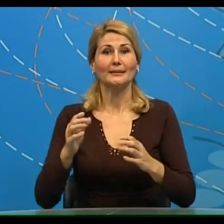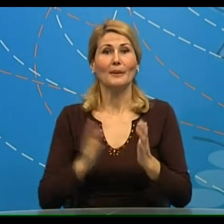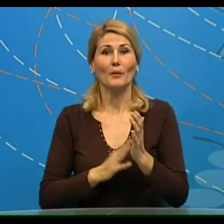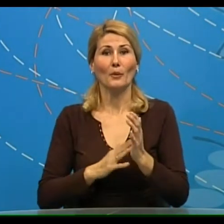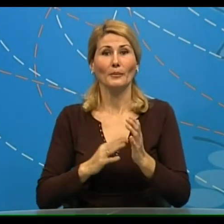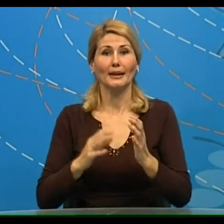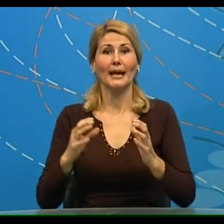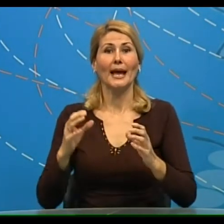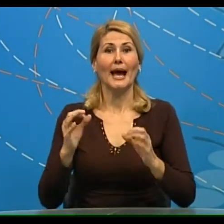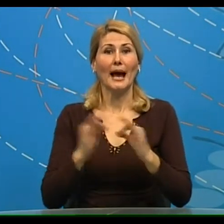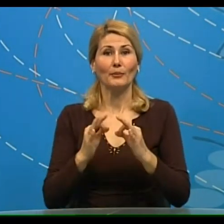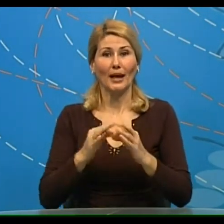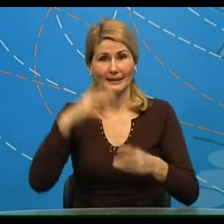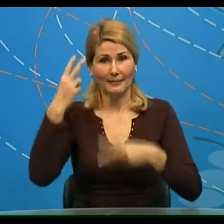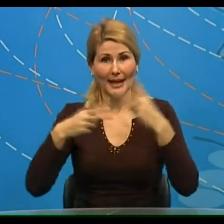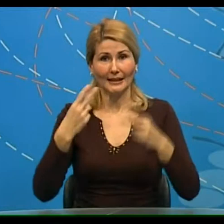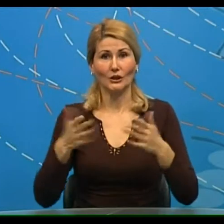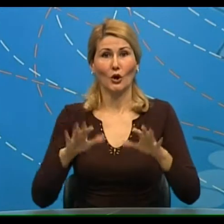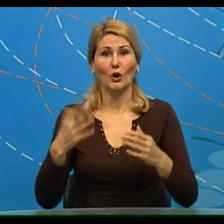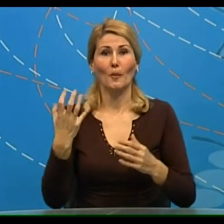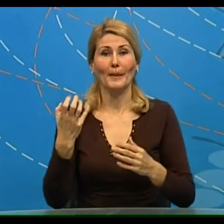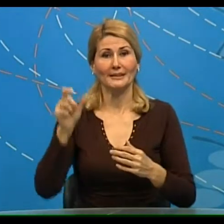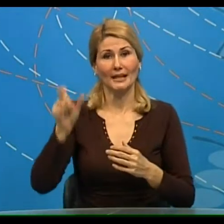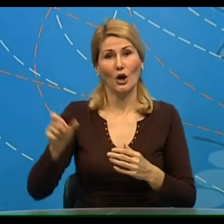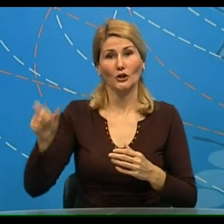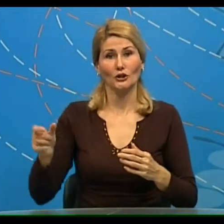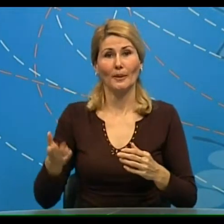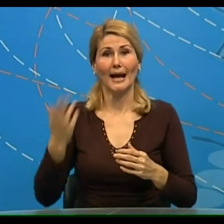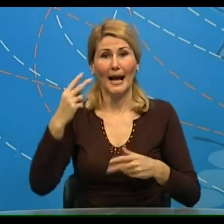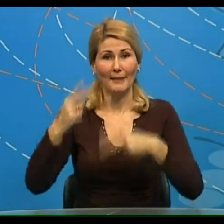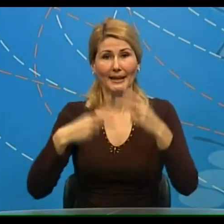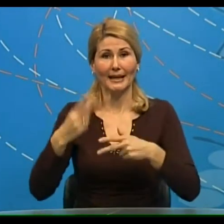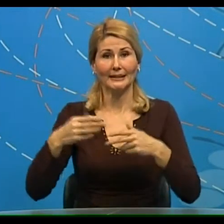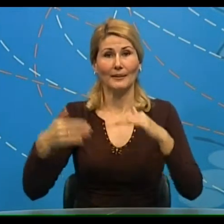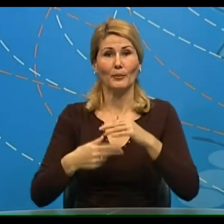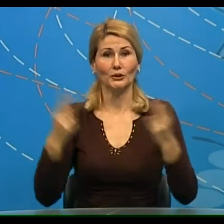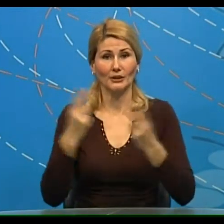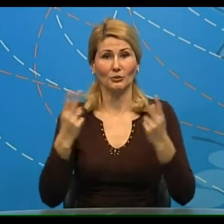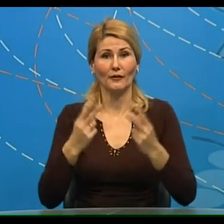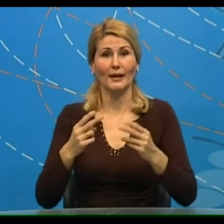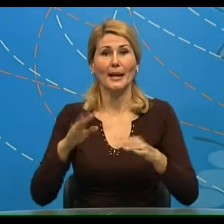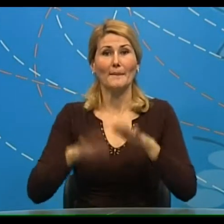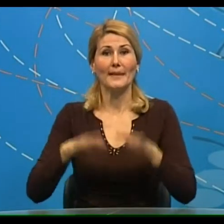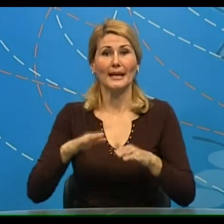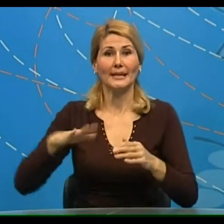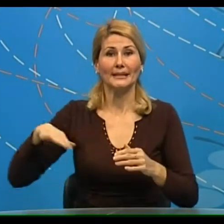ambulante pregledao je oko 500 osoba, a pregled je podrazumevao merenje nivoa šećera